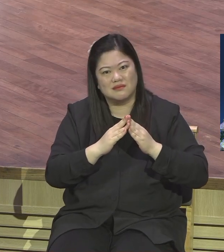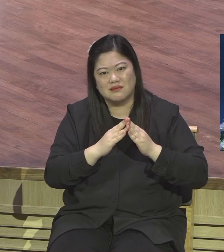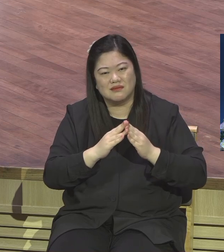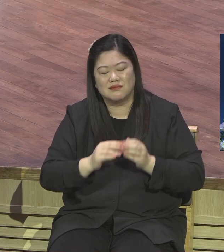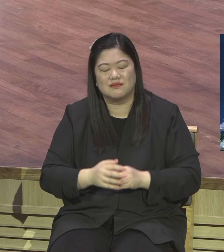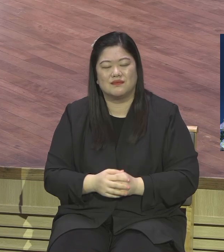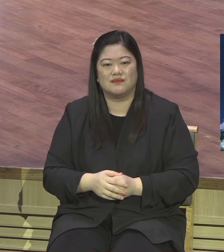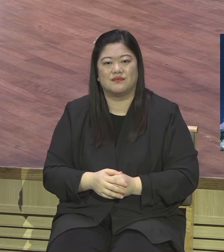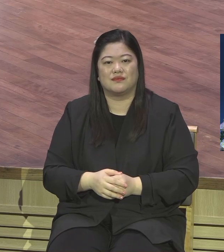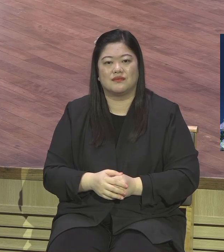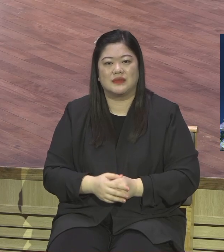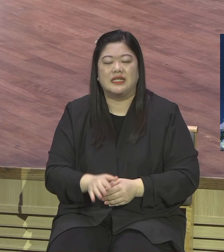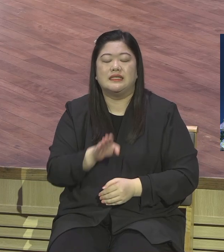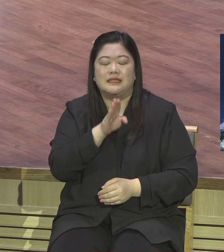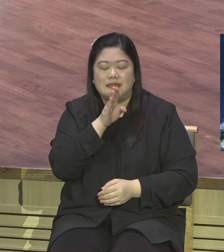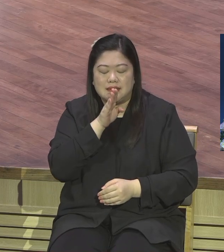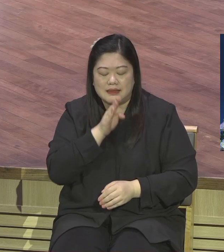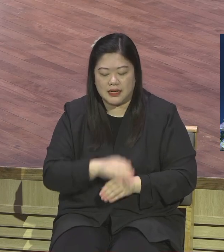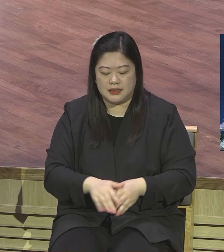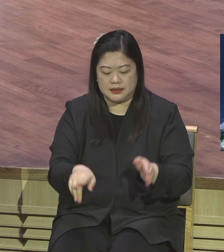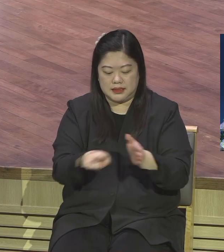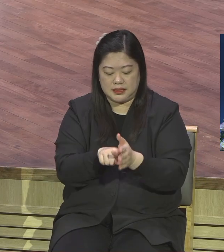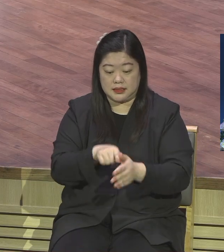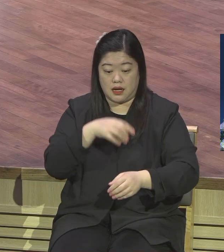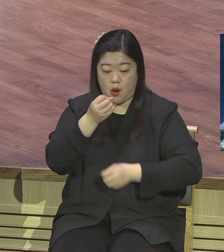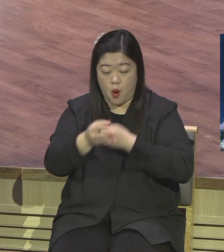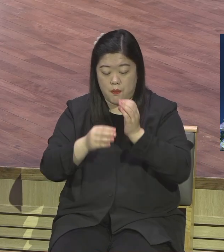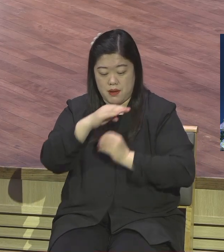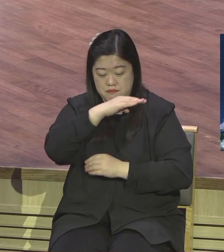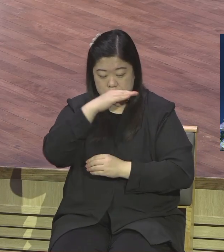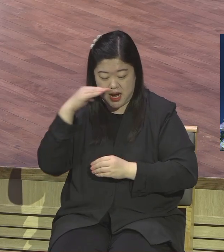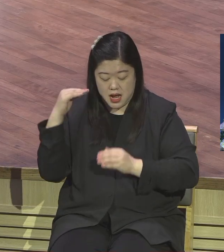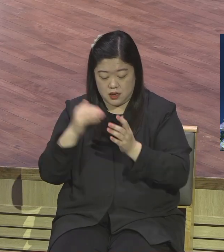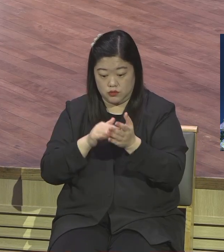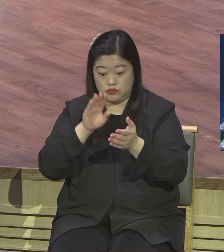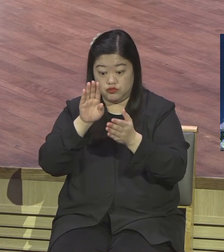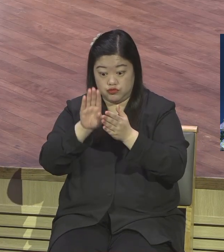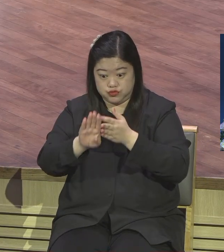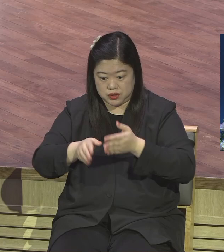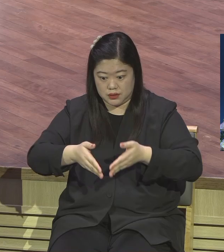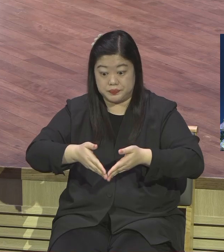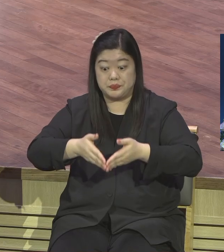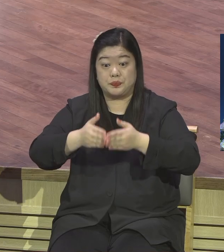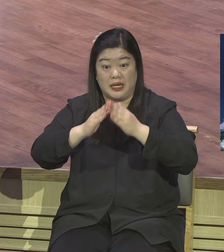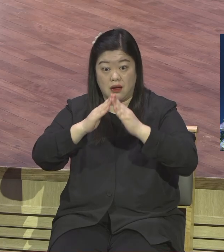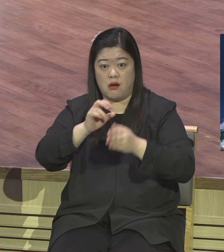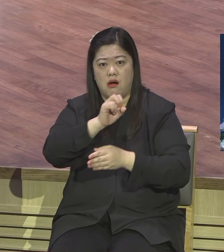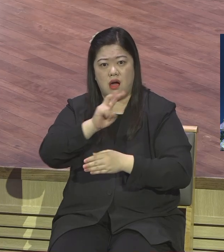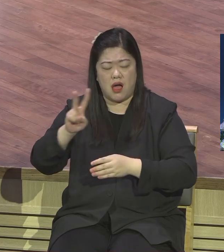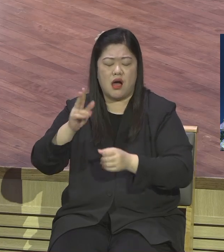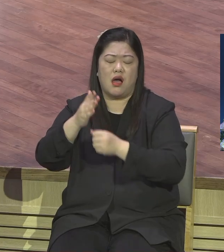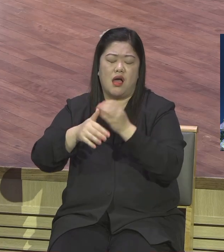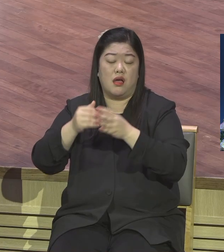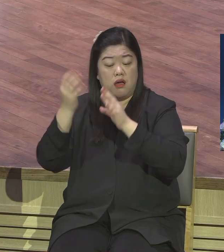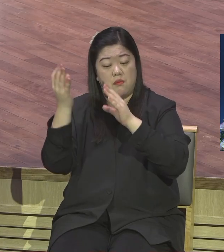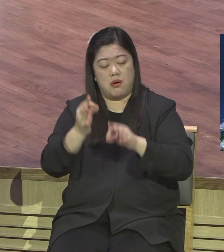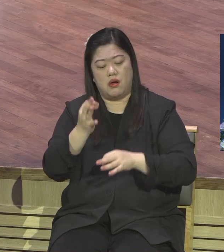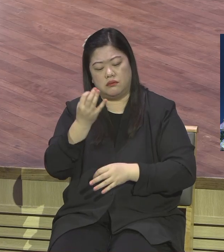신앙 고백 위에 교회가 세워져요 혹시 그렇게 싸워 세웠더라도 후회라도 이 말씀을 마태복음 16장 16절 이